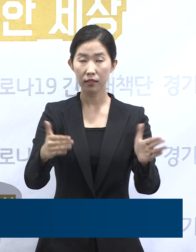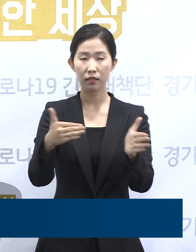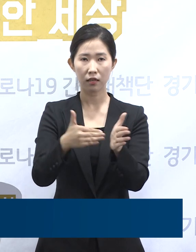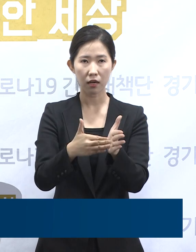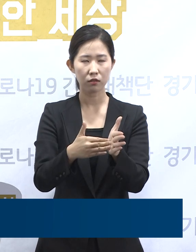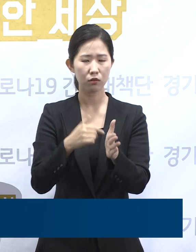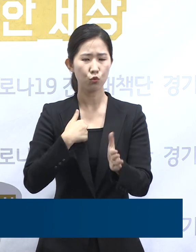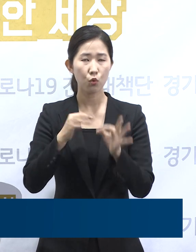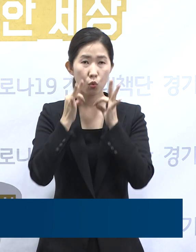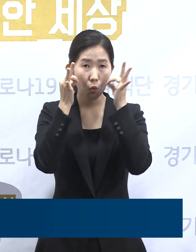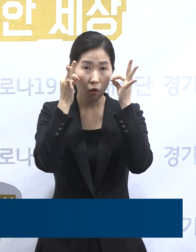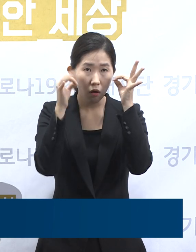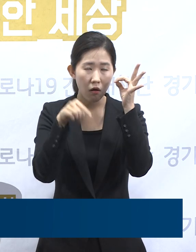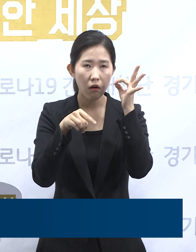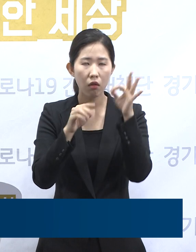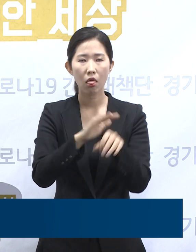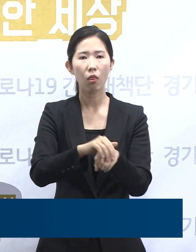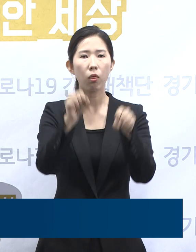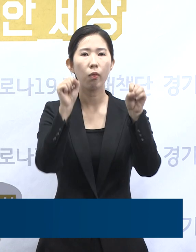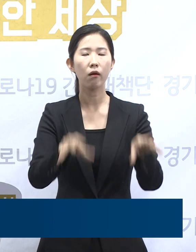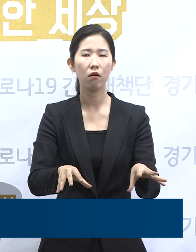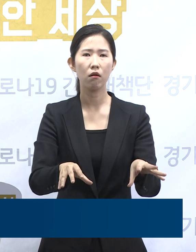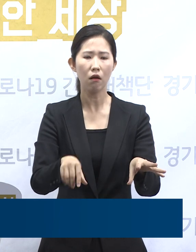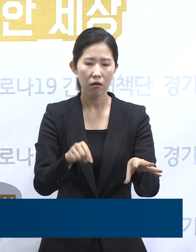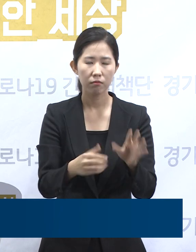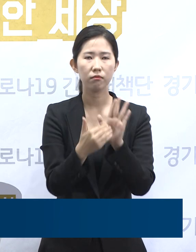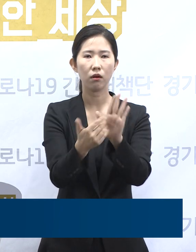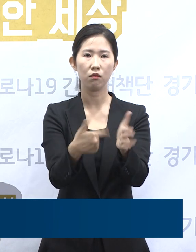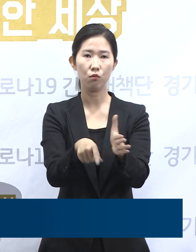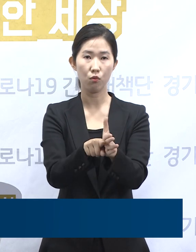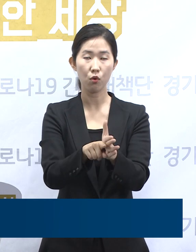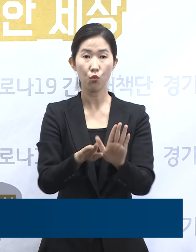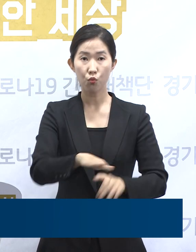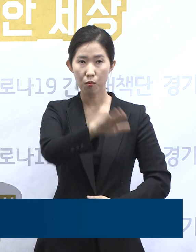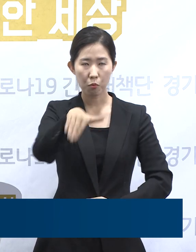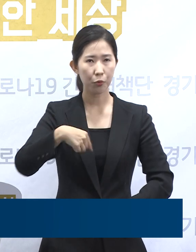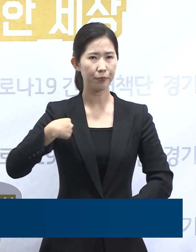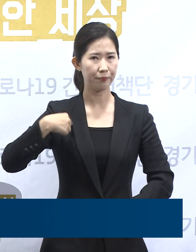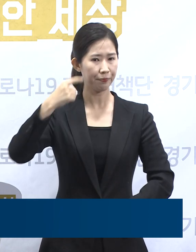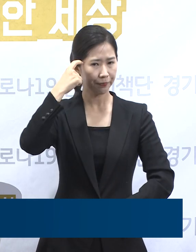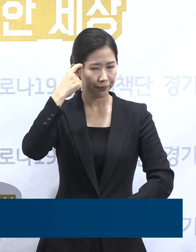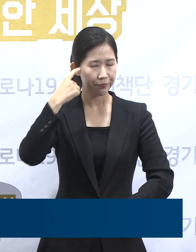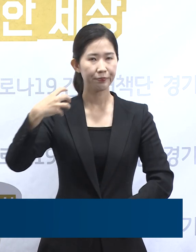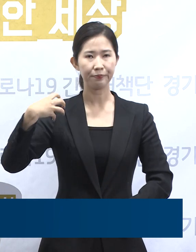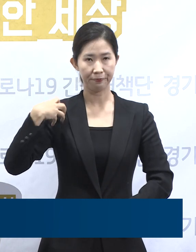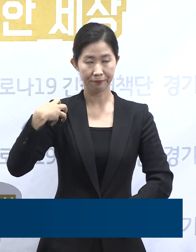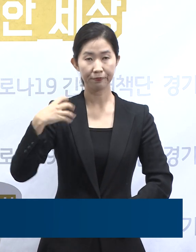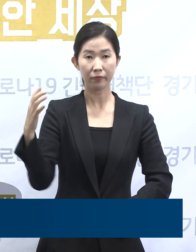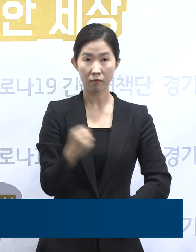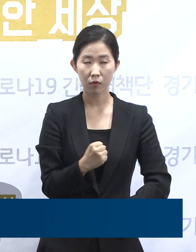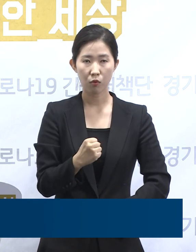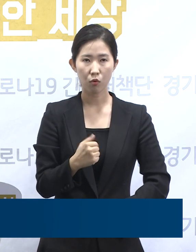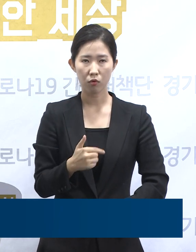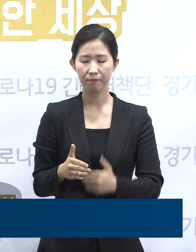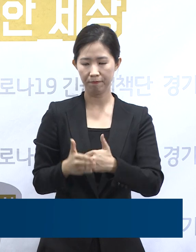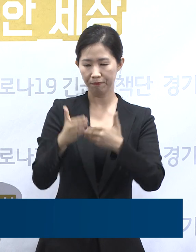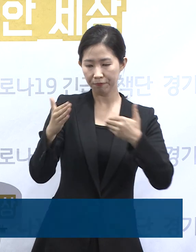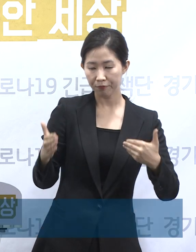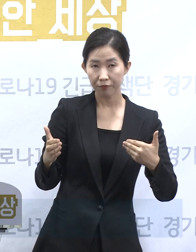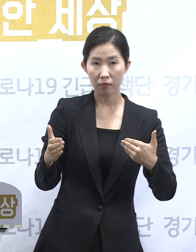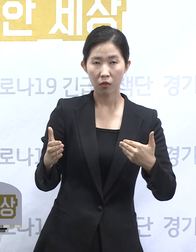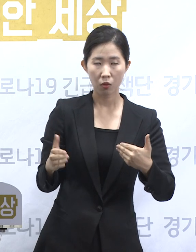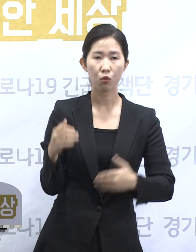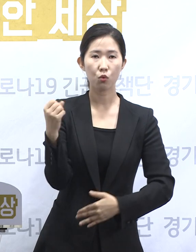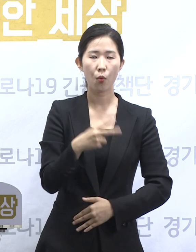기울여온 노력이 수포로 돌아가지 않도록 우리 모두 방역의 주체라는 책임의식을 가지고 물리적 거리 두기의 동참과